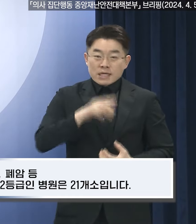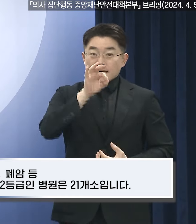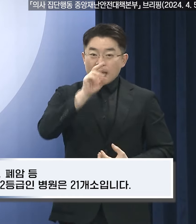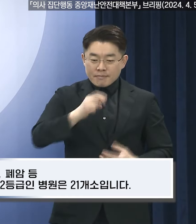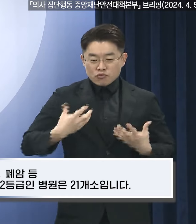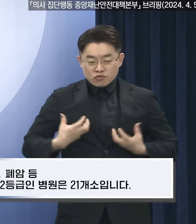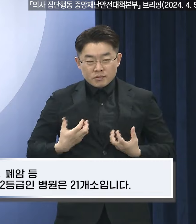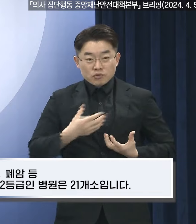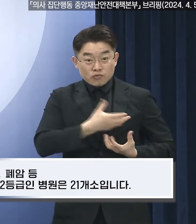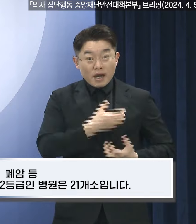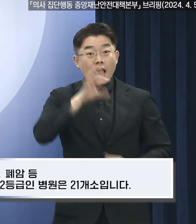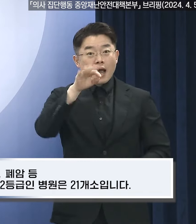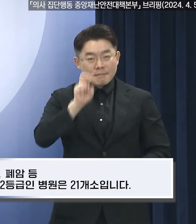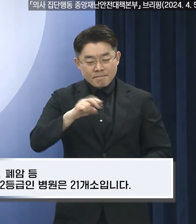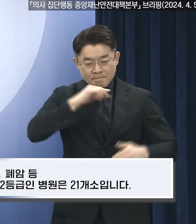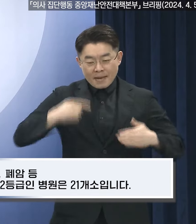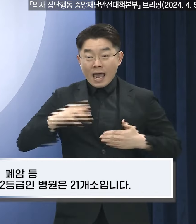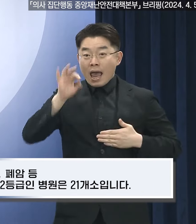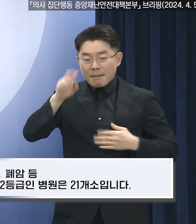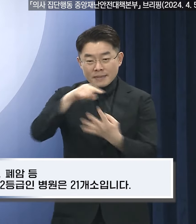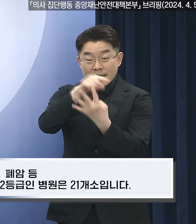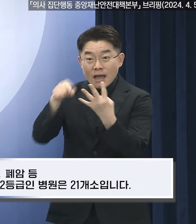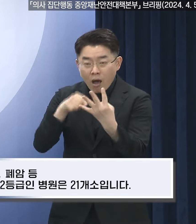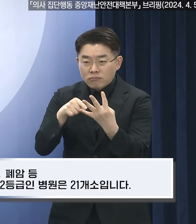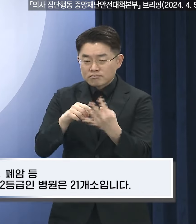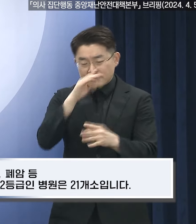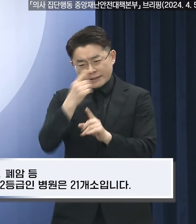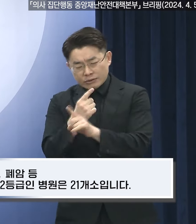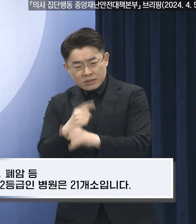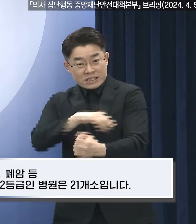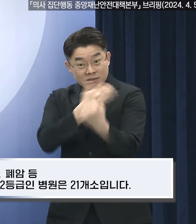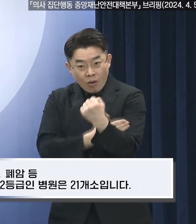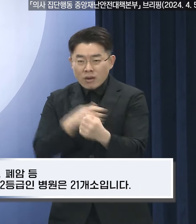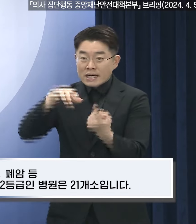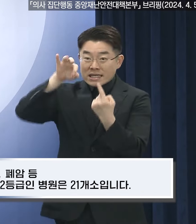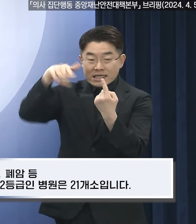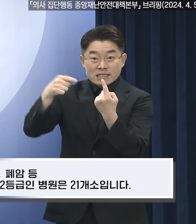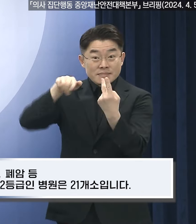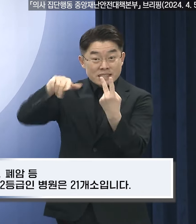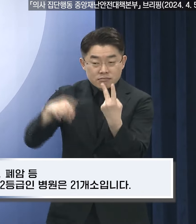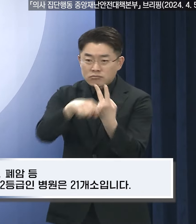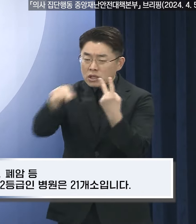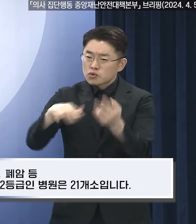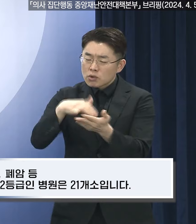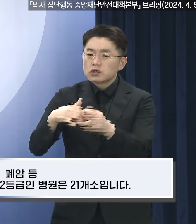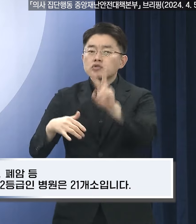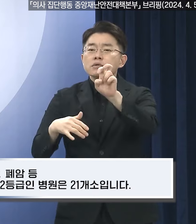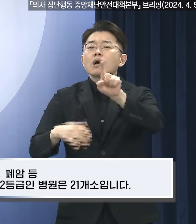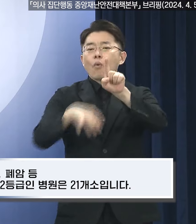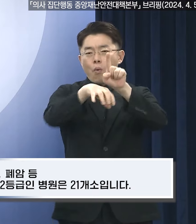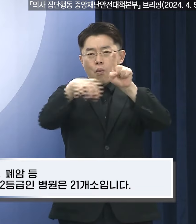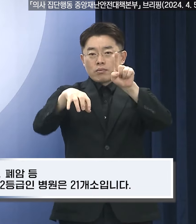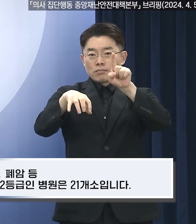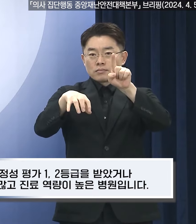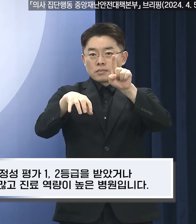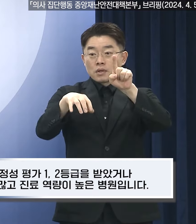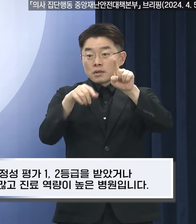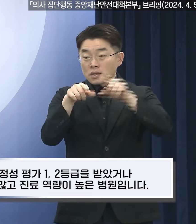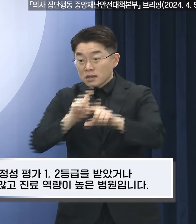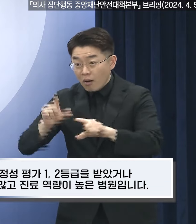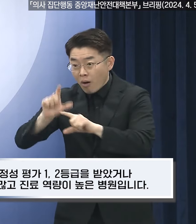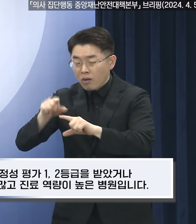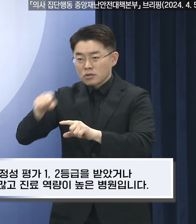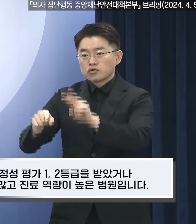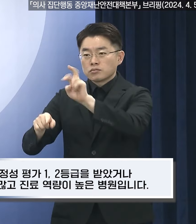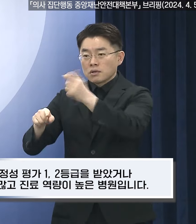암에 대한 적정성평가등급이 모두 1, 2등급인 병원은 21개소입니다. 기타